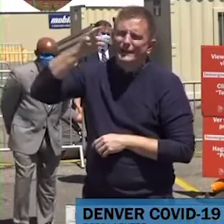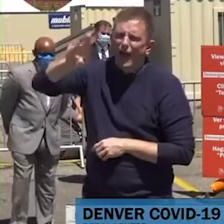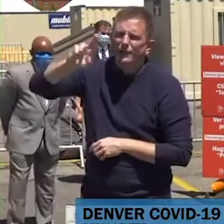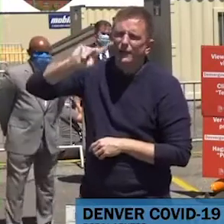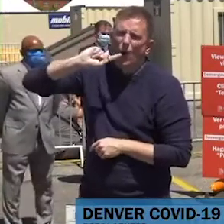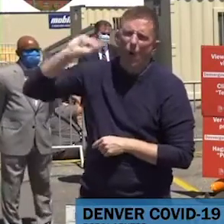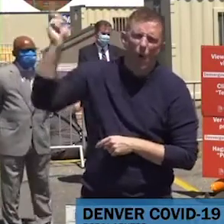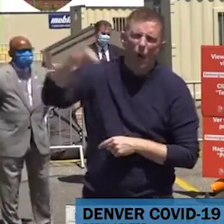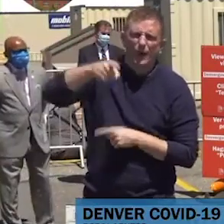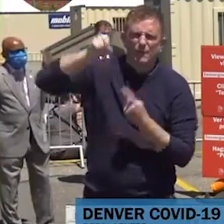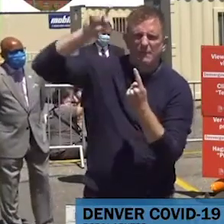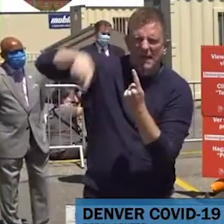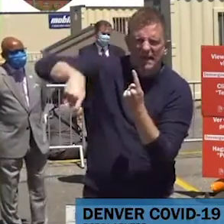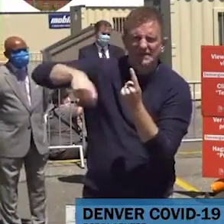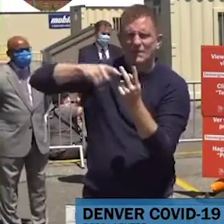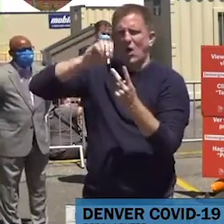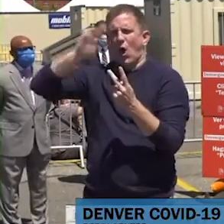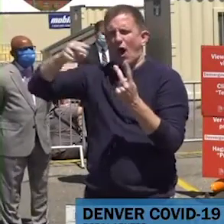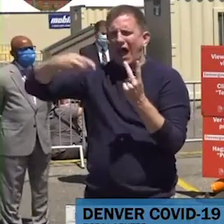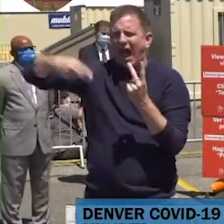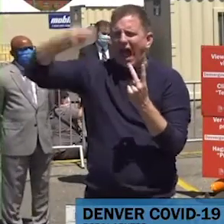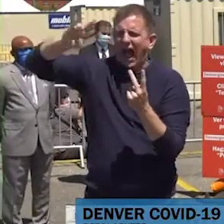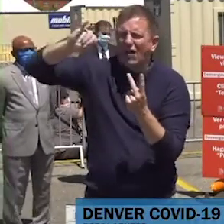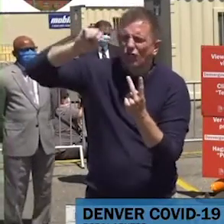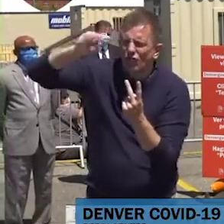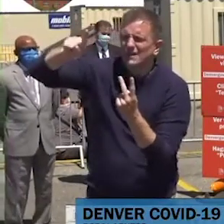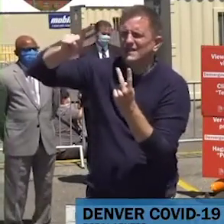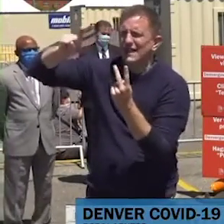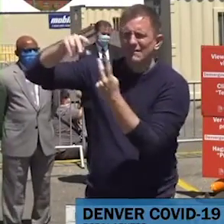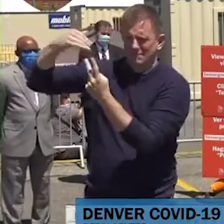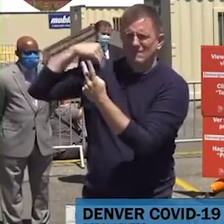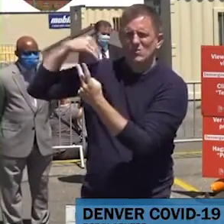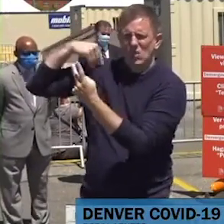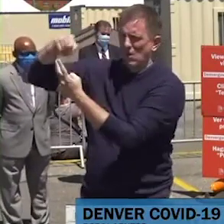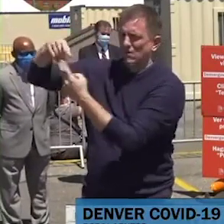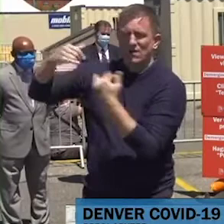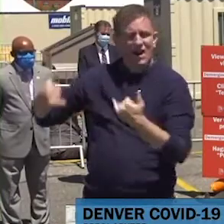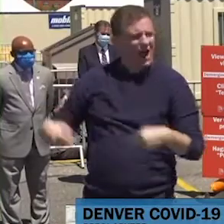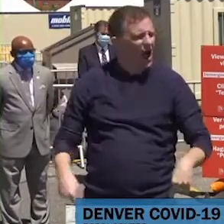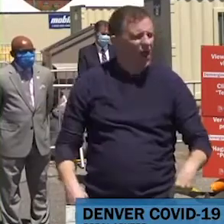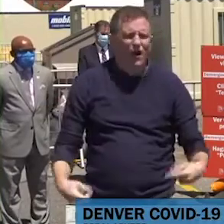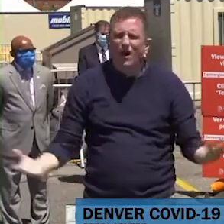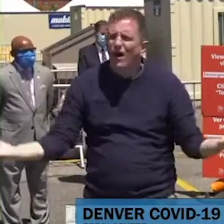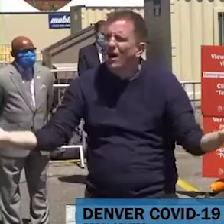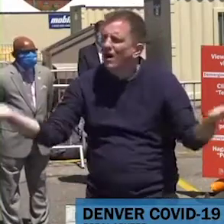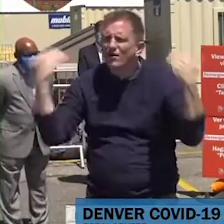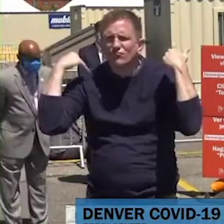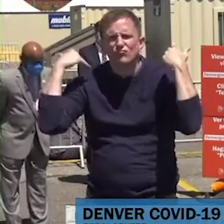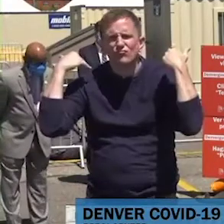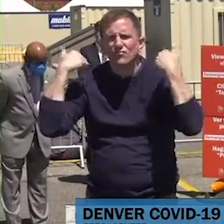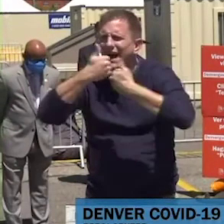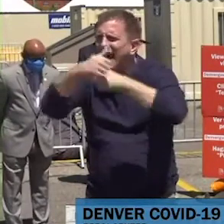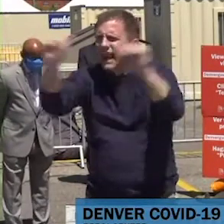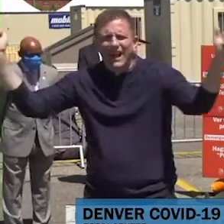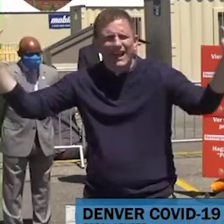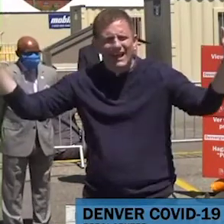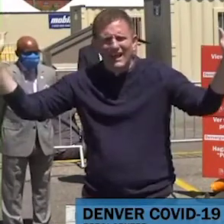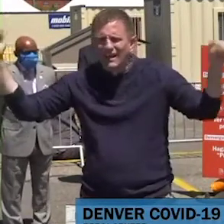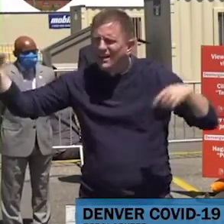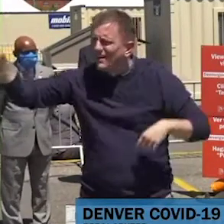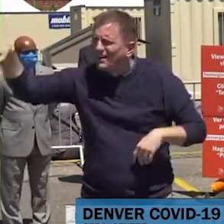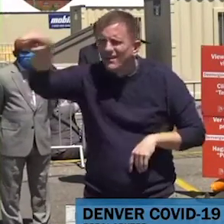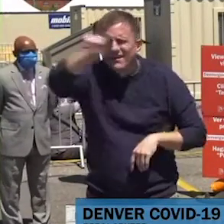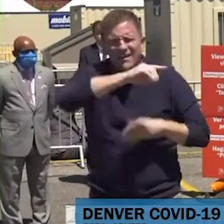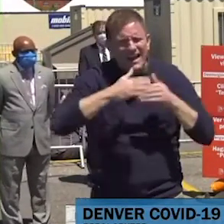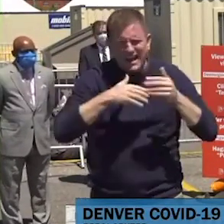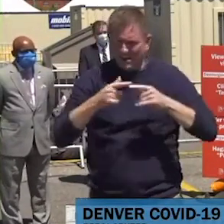individuos en el área de Envermetropolitana con cualquier síntoma. Los invitamos a que visiten nuestro sitio web y se registren para recibir una prueba.